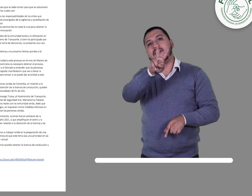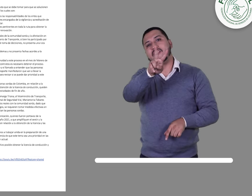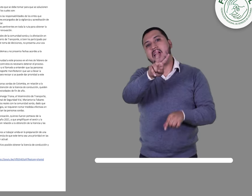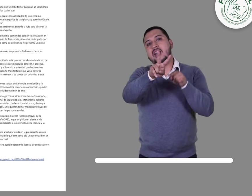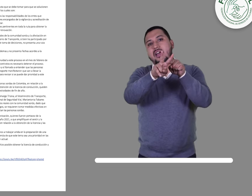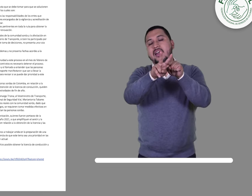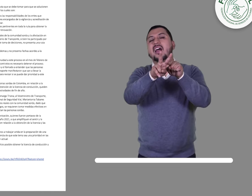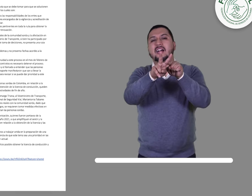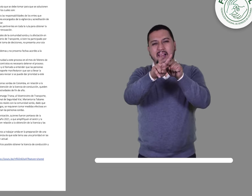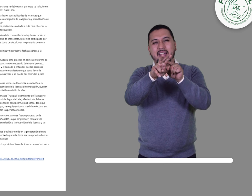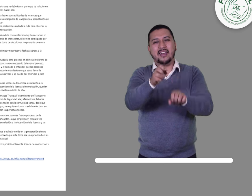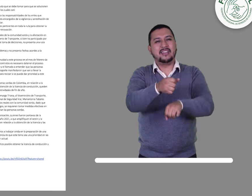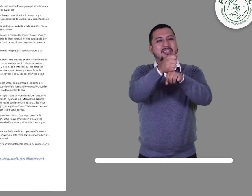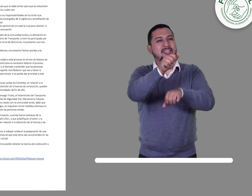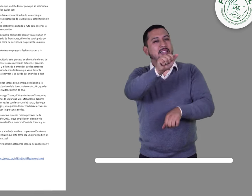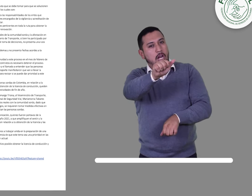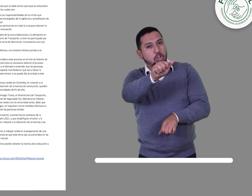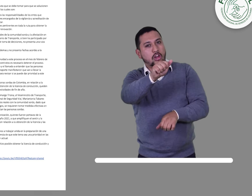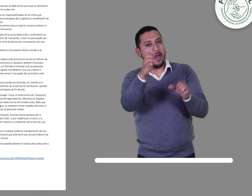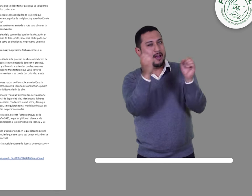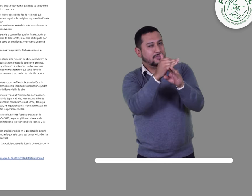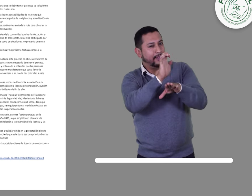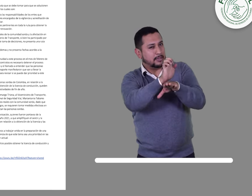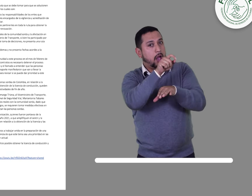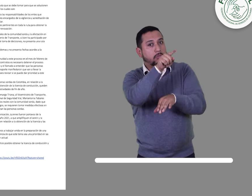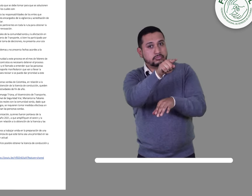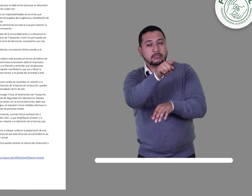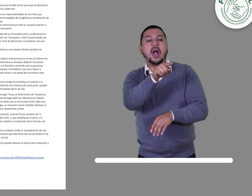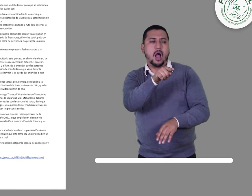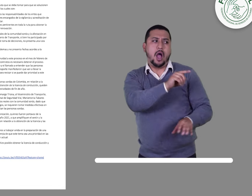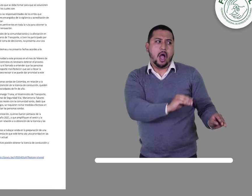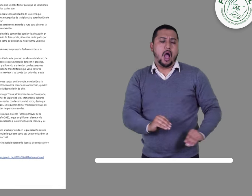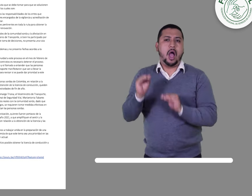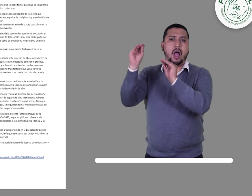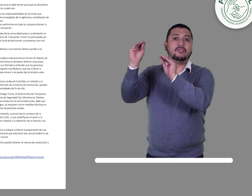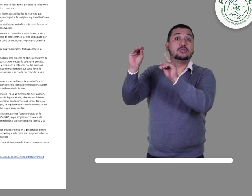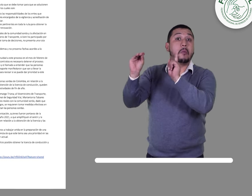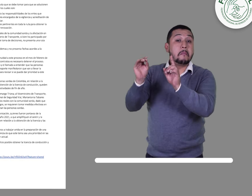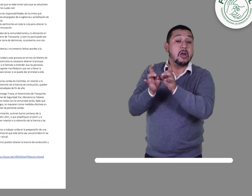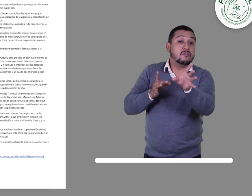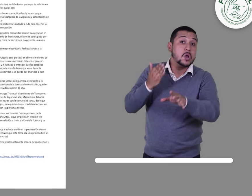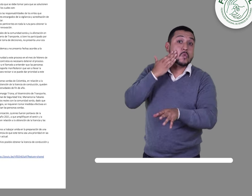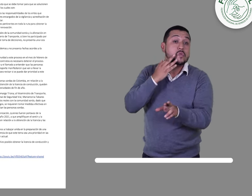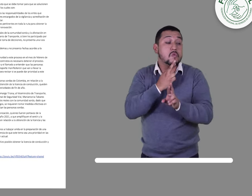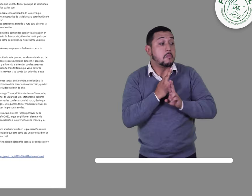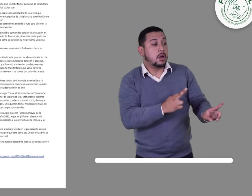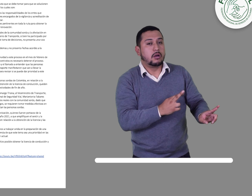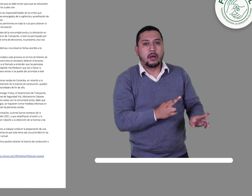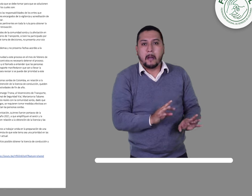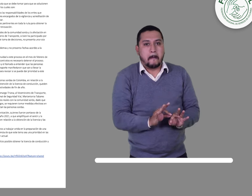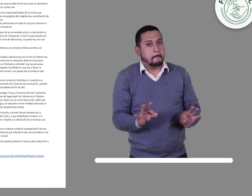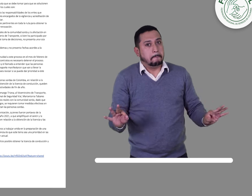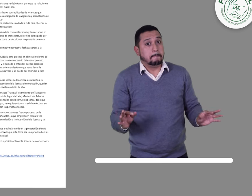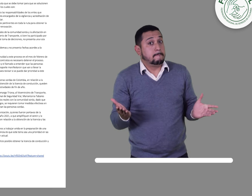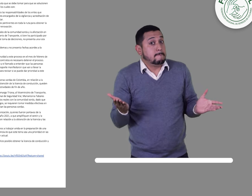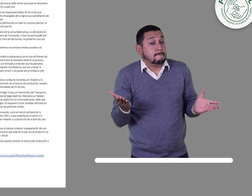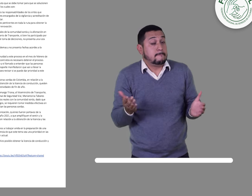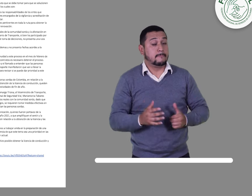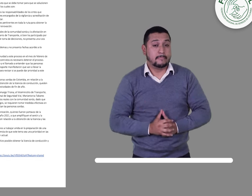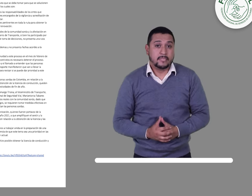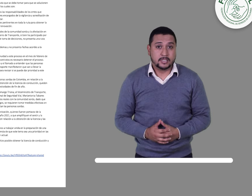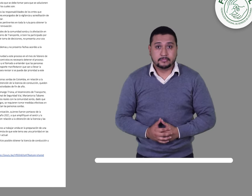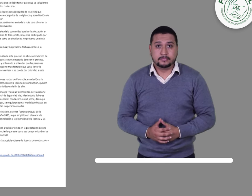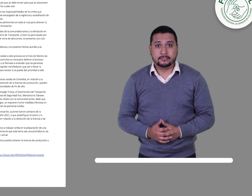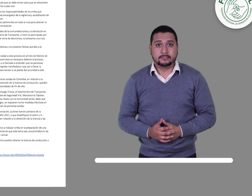directora de la Agencia Nacional de Seguridad Vial para revisar si se puede dar prioridad a este tema, pero no dieron una